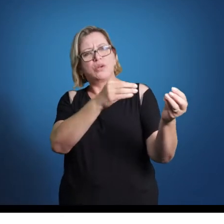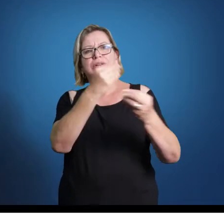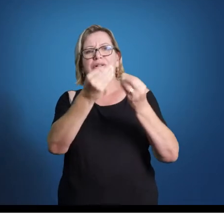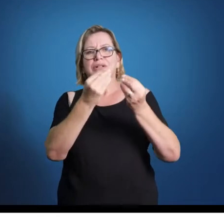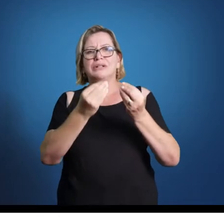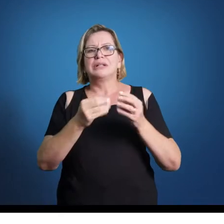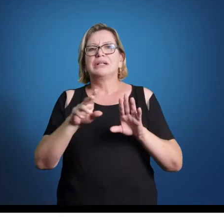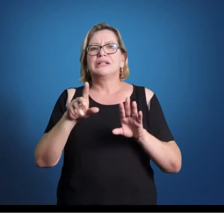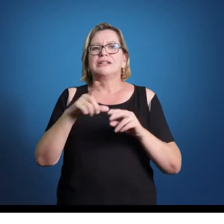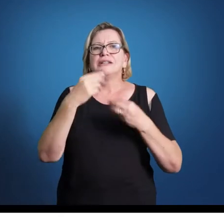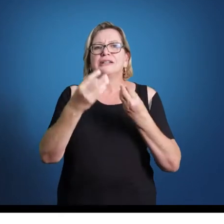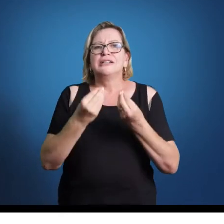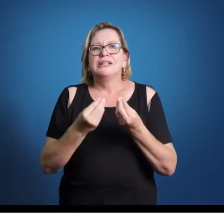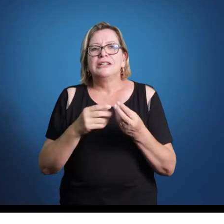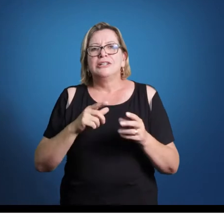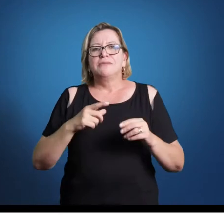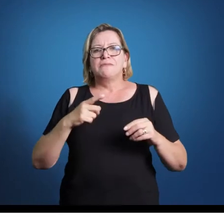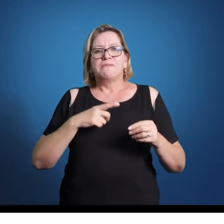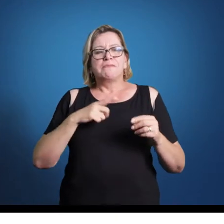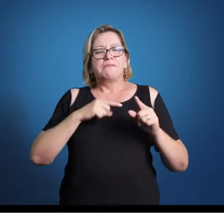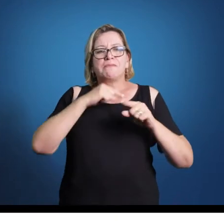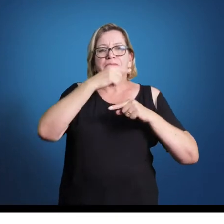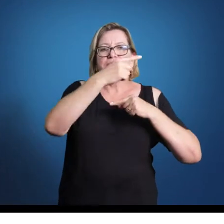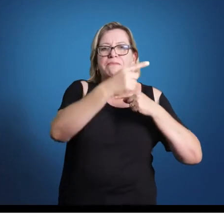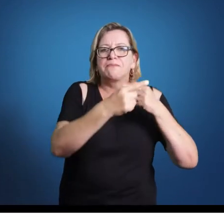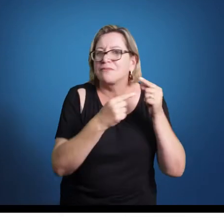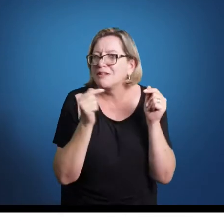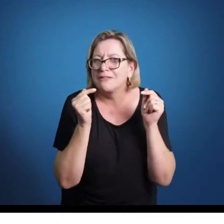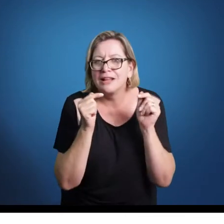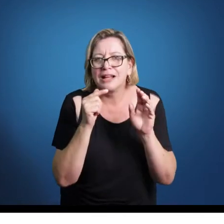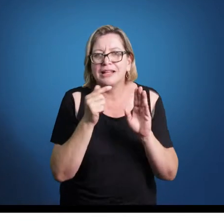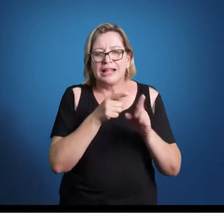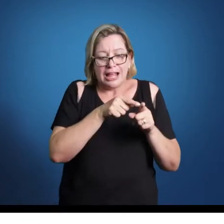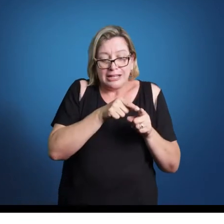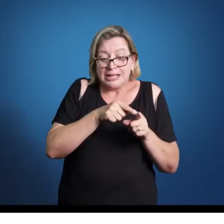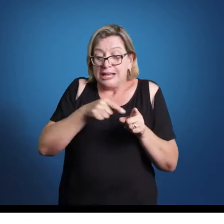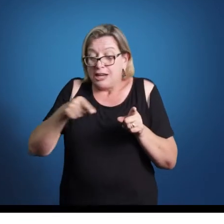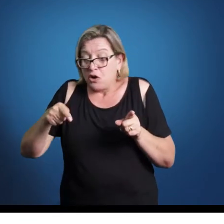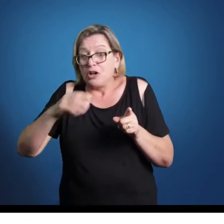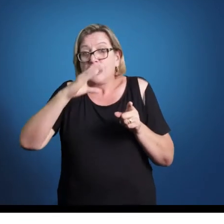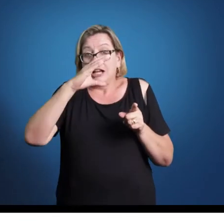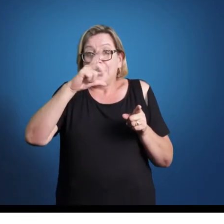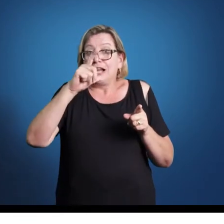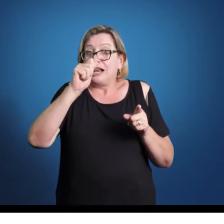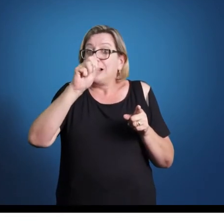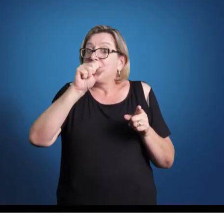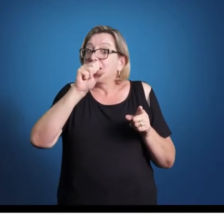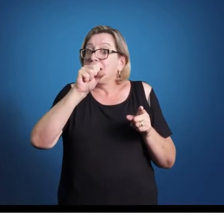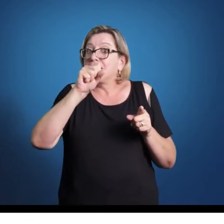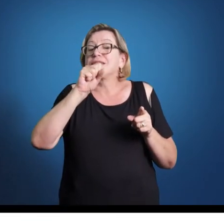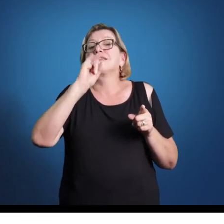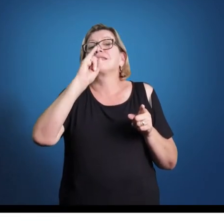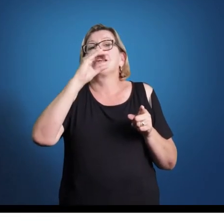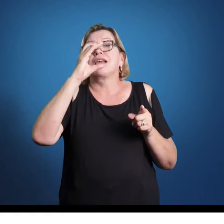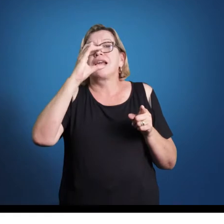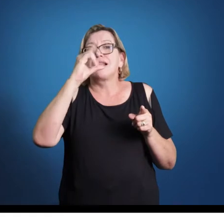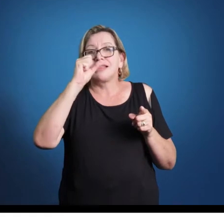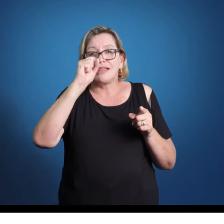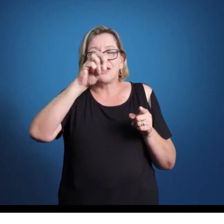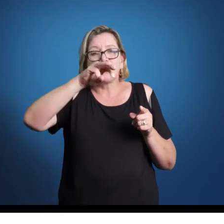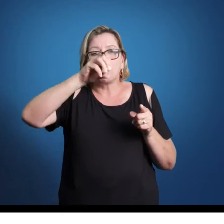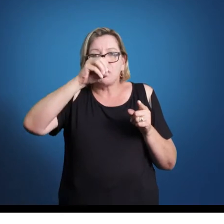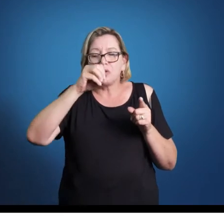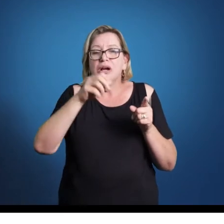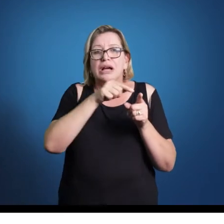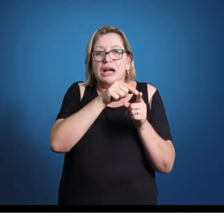não é uma obra de cunho religioso. Mas muitas vezes feitos por religiosos, ainda ligados à igreja. Durante o século XVIII,